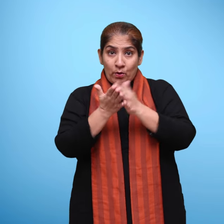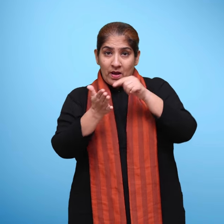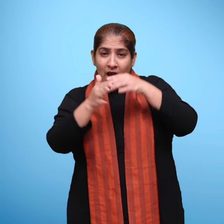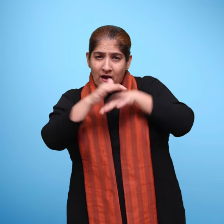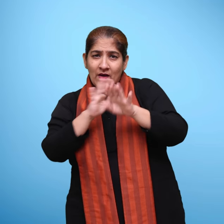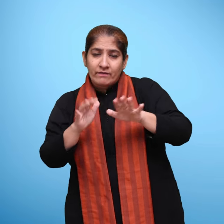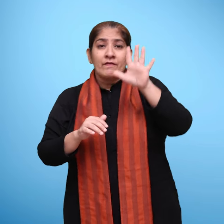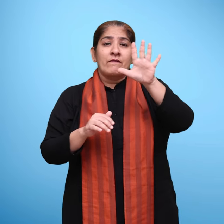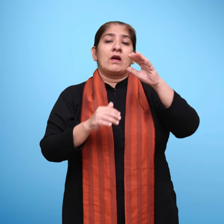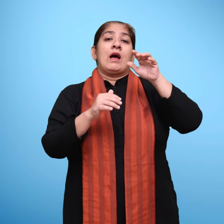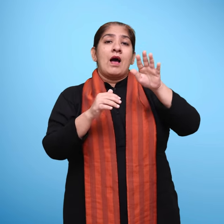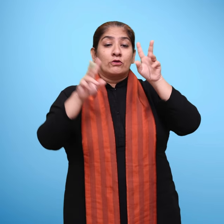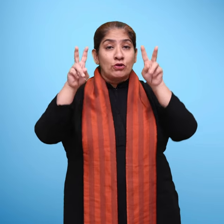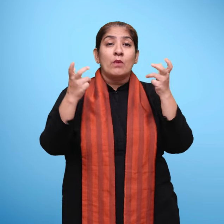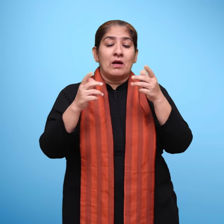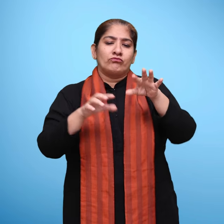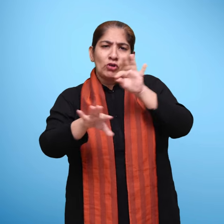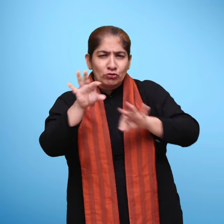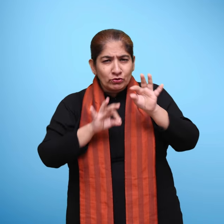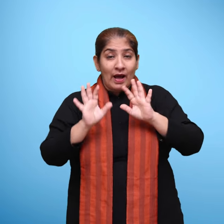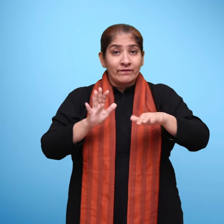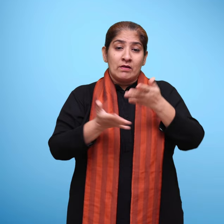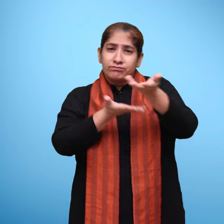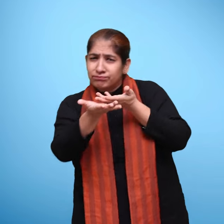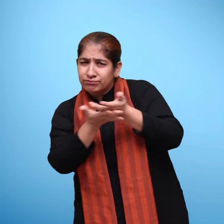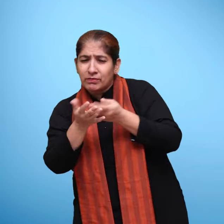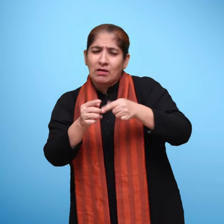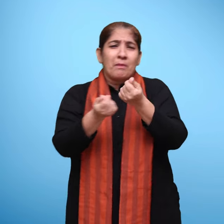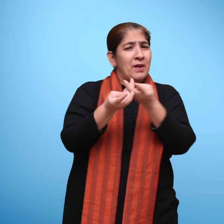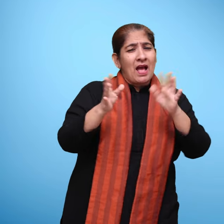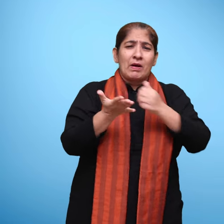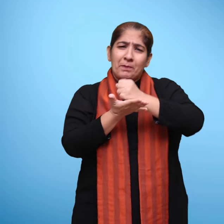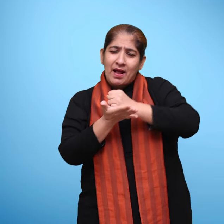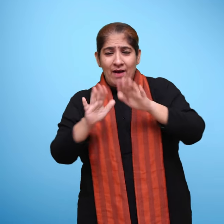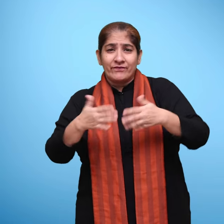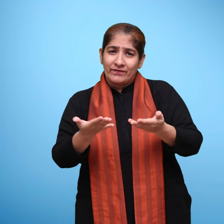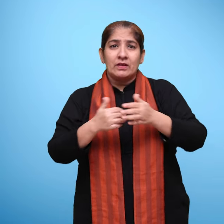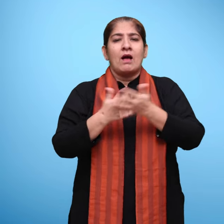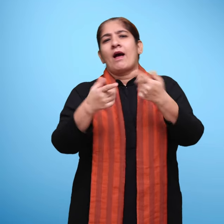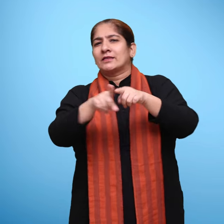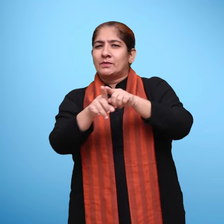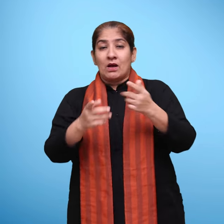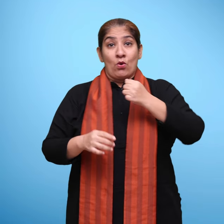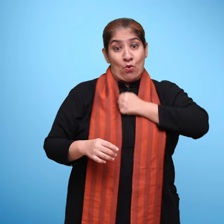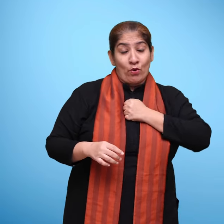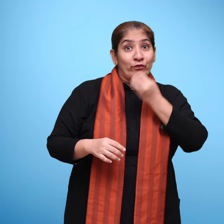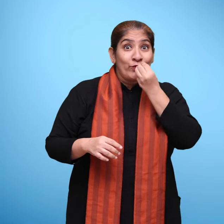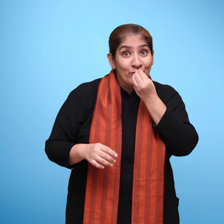में लिए गए पांचों संदर्भों में बाचीत की धेर सारी संभावनाएं हैं। उधारन के लिए हमारा खानपान में आप